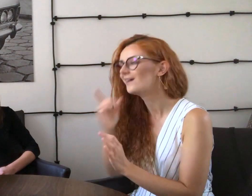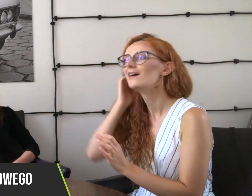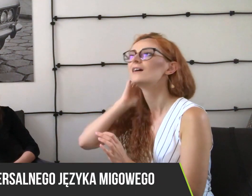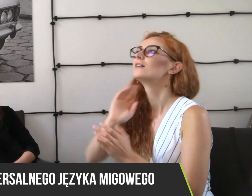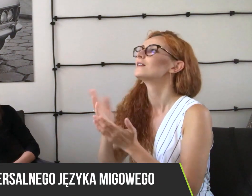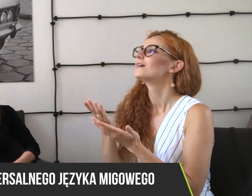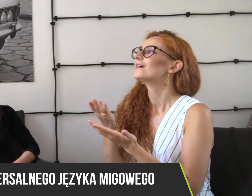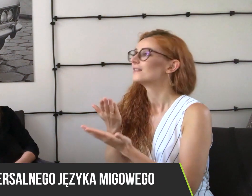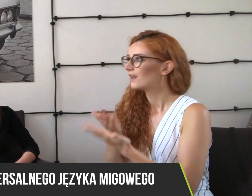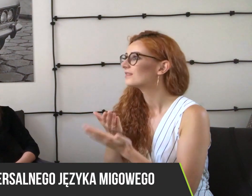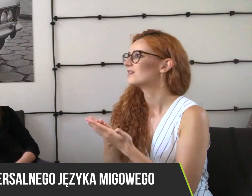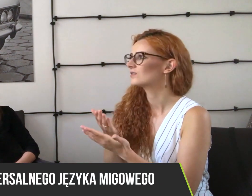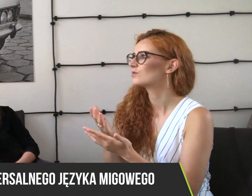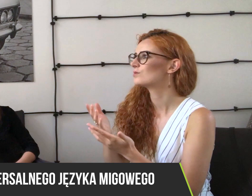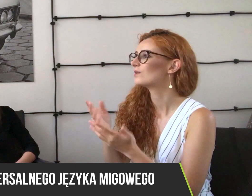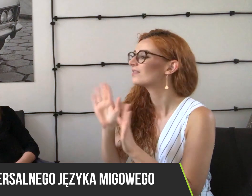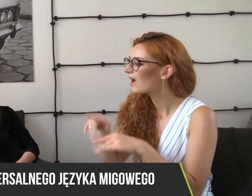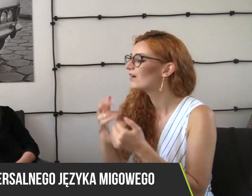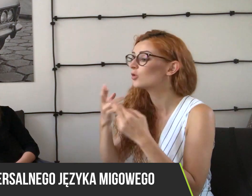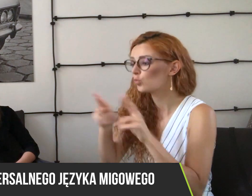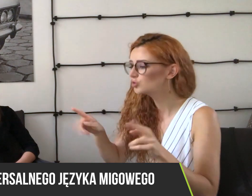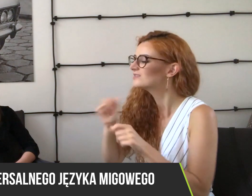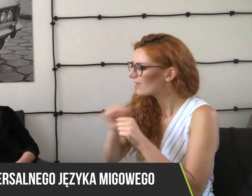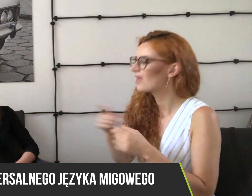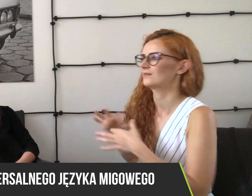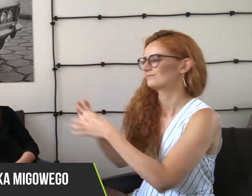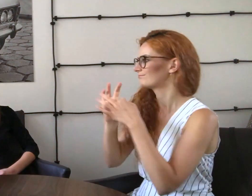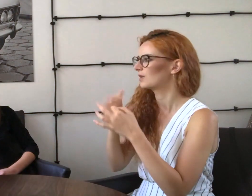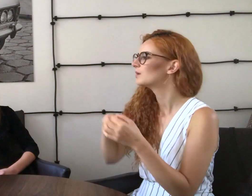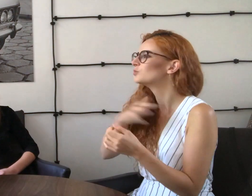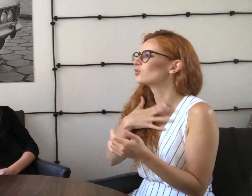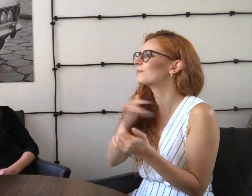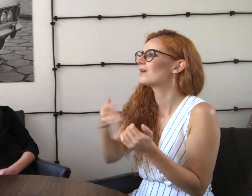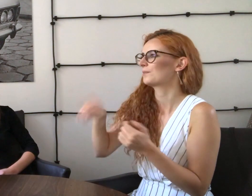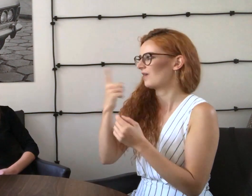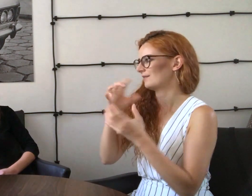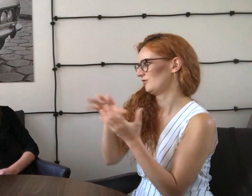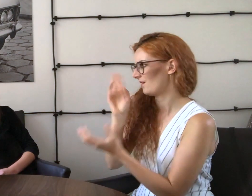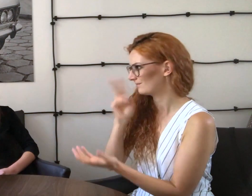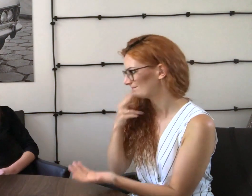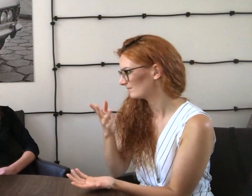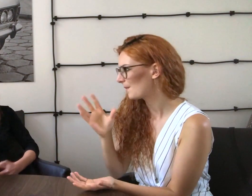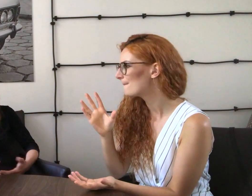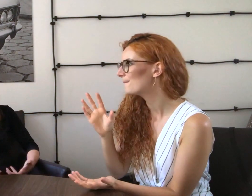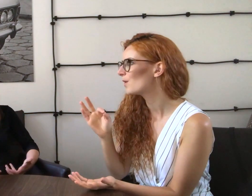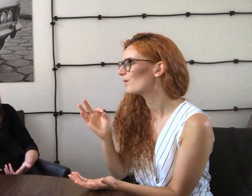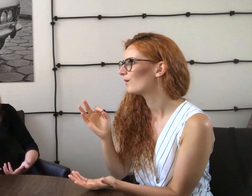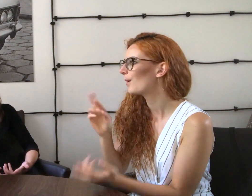Okej. Dlatego nawet jeżeli są te różnice, to my i tak jesteśmy razem. Czujemy się jednym, jesteśmy jednym